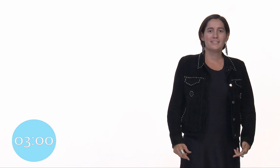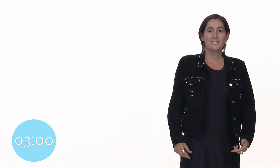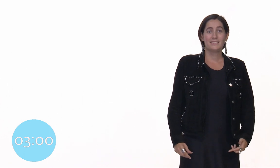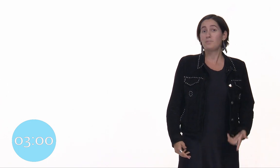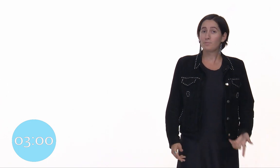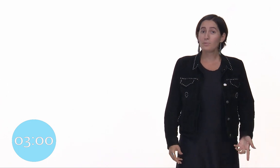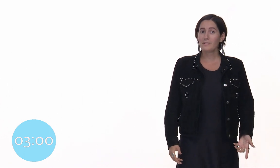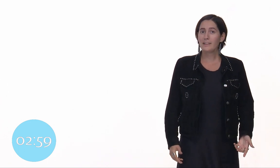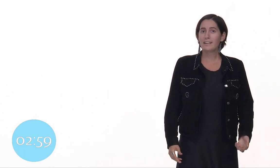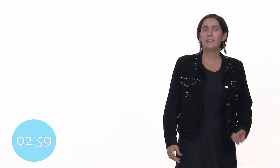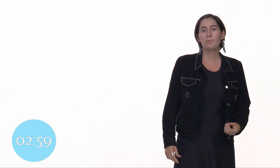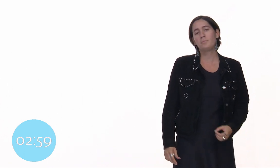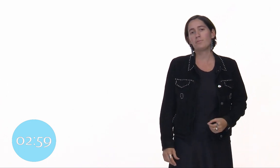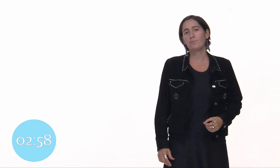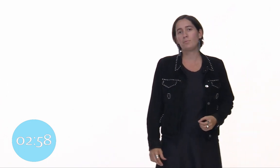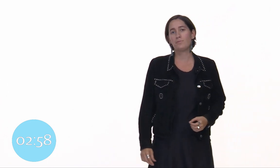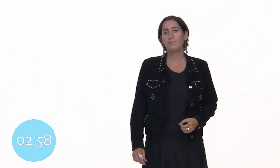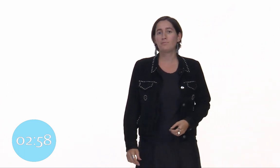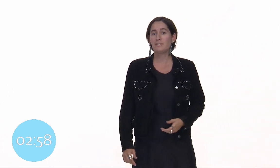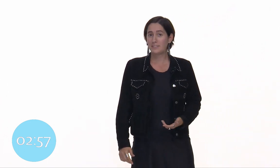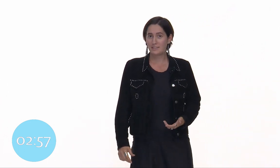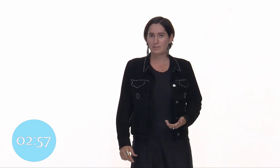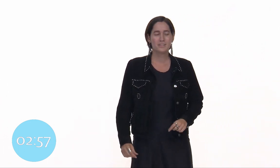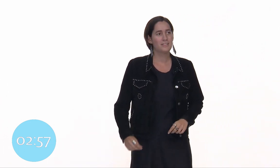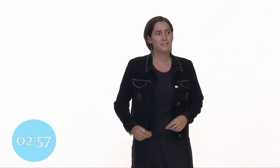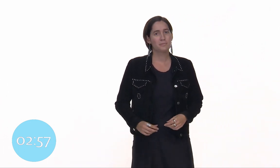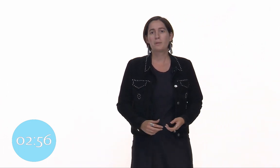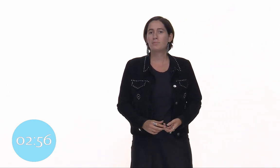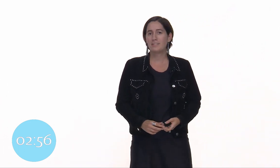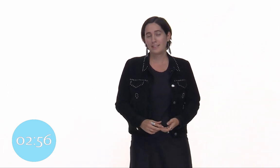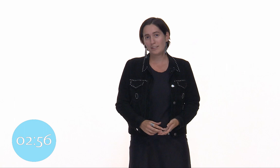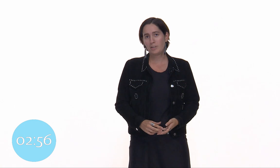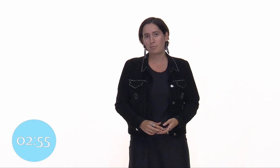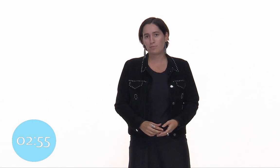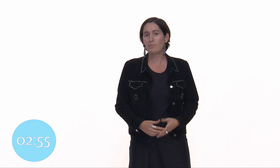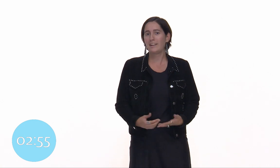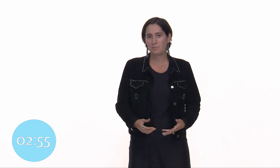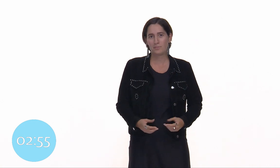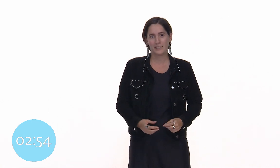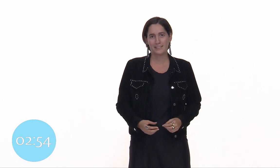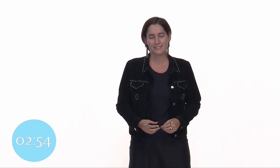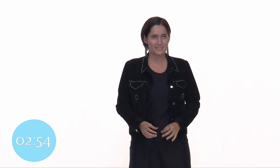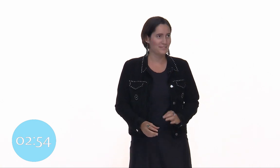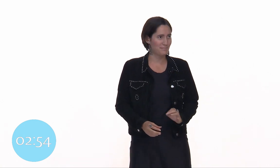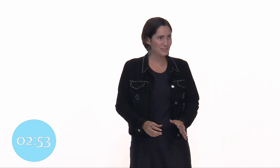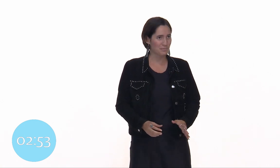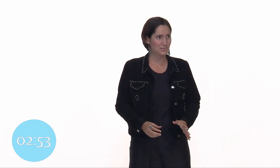Si je vous demandais quelle est la première source de pollution dont vous êtes victime, vous me répondriez certainement la pollution atmosphérique. Bonne réponse.